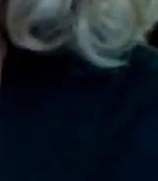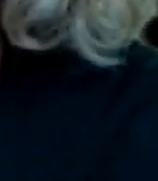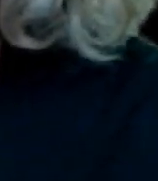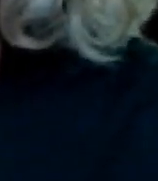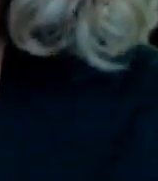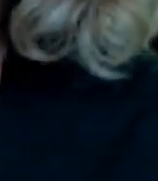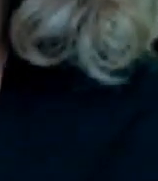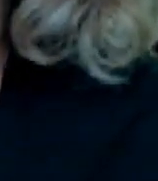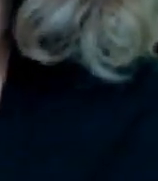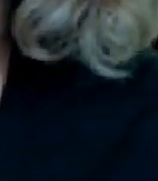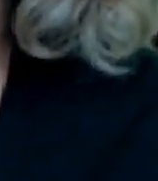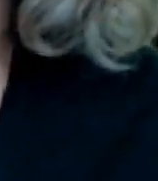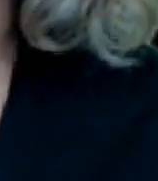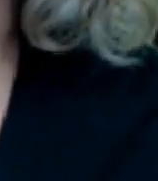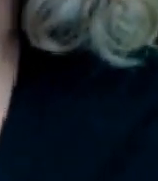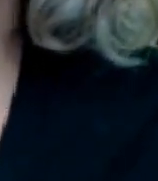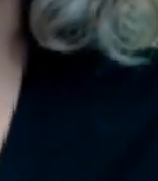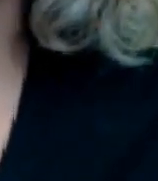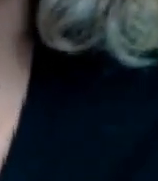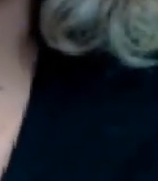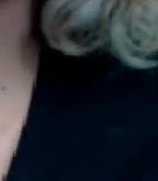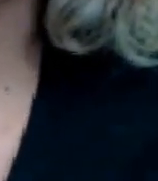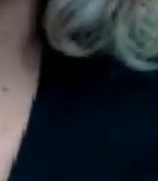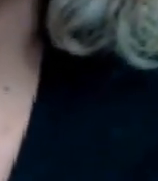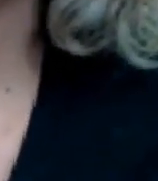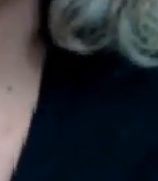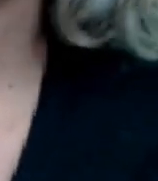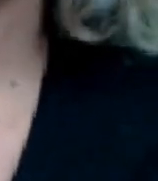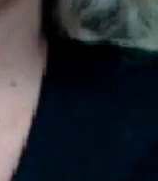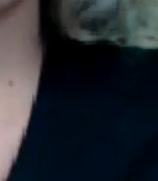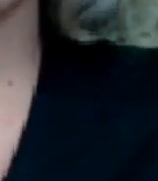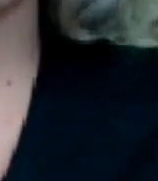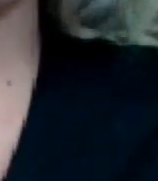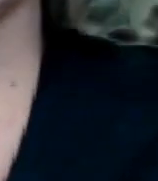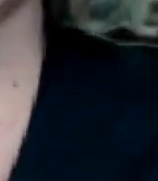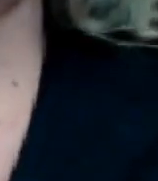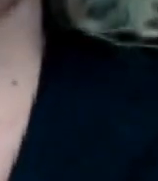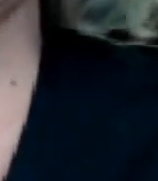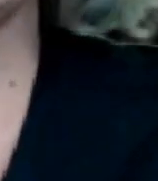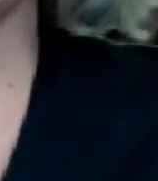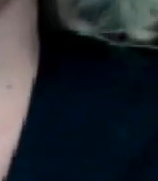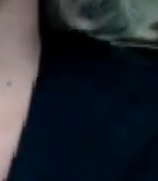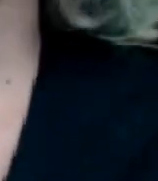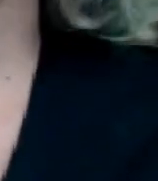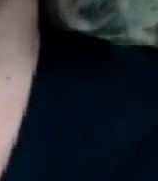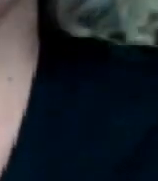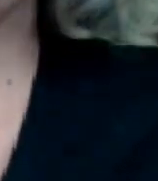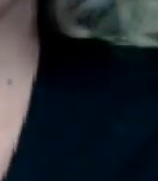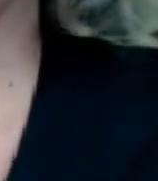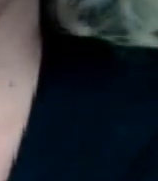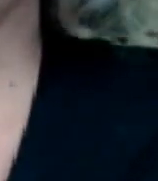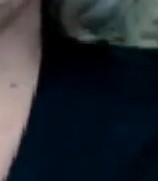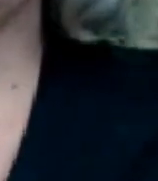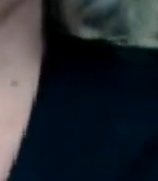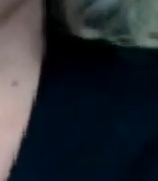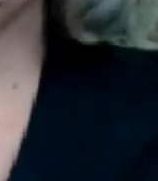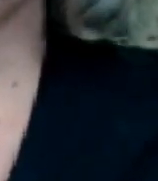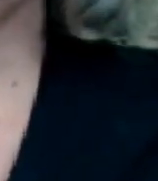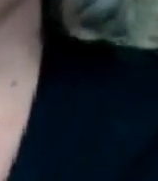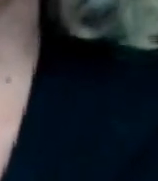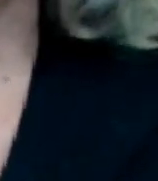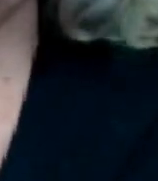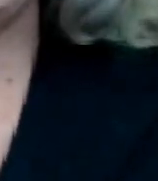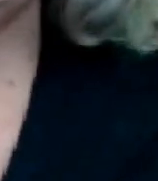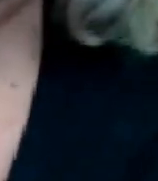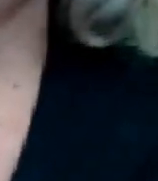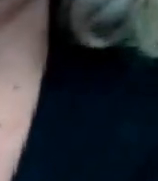presidentes como yo les llamo y que ahora ya me doy cuenta de que la palabra anda en boca de todo mundo y eso me da mucho